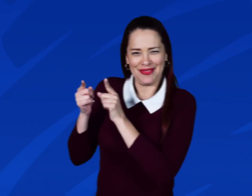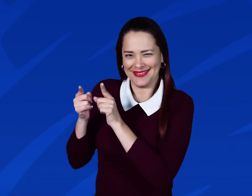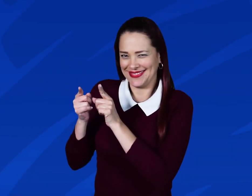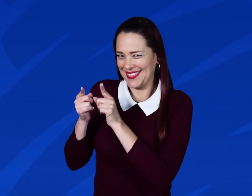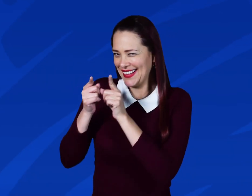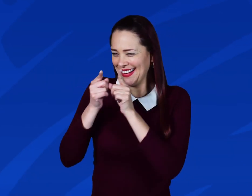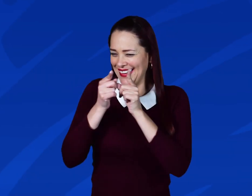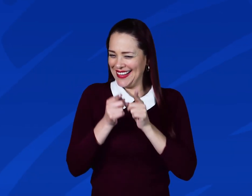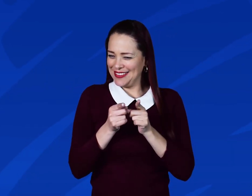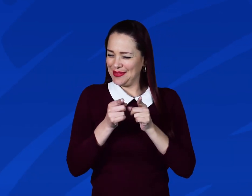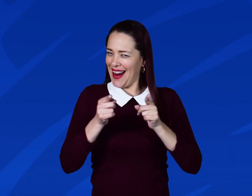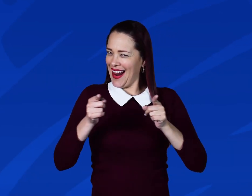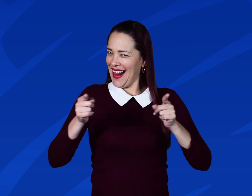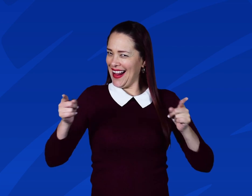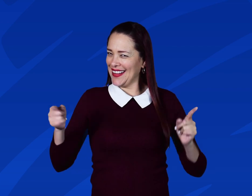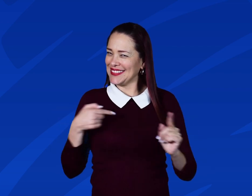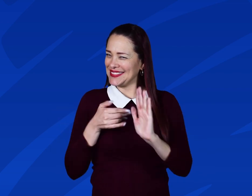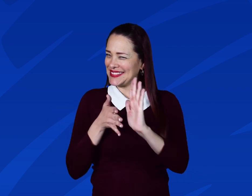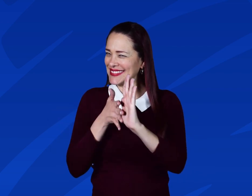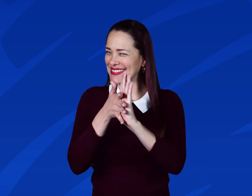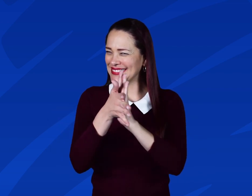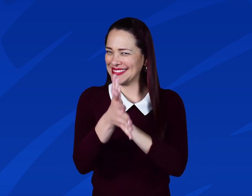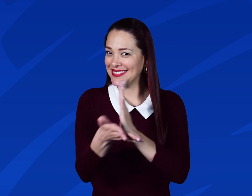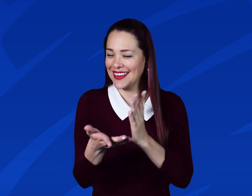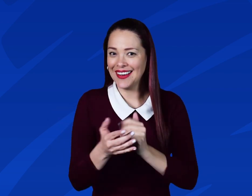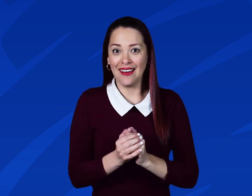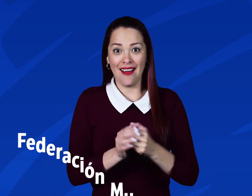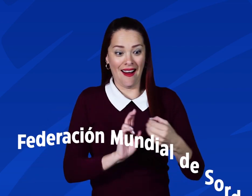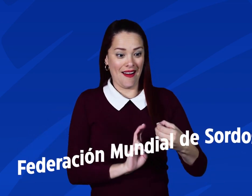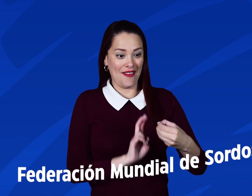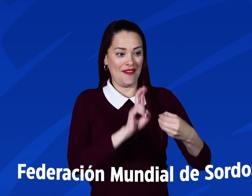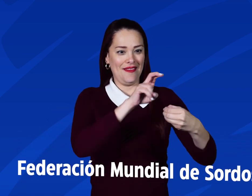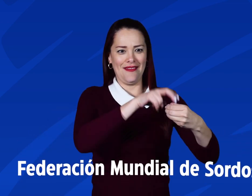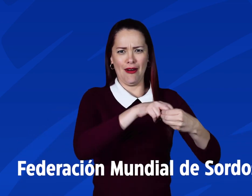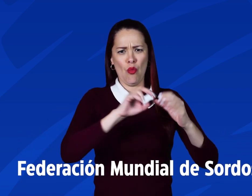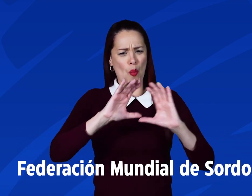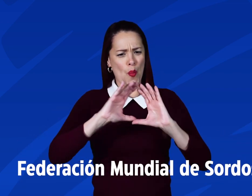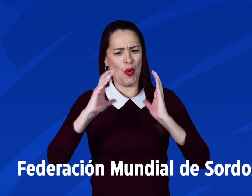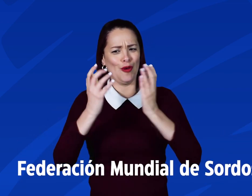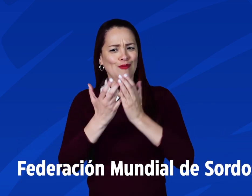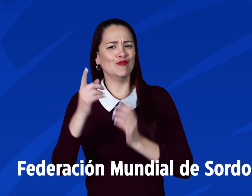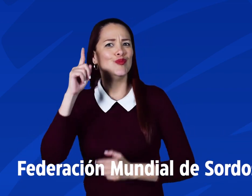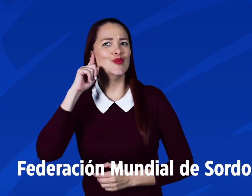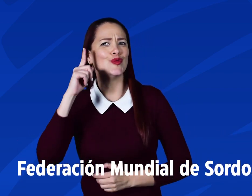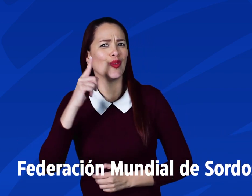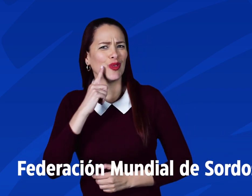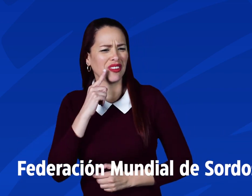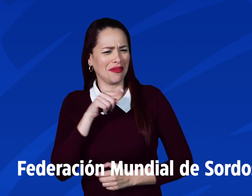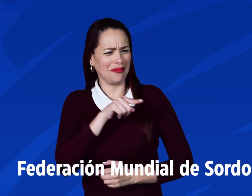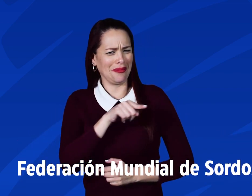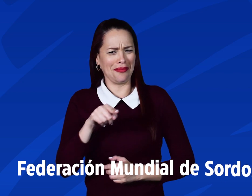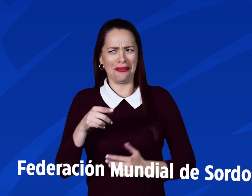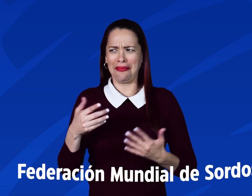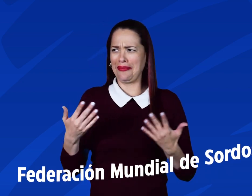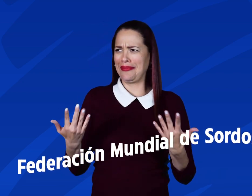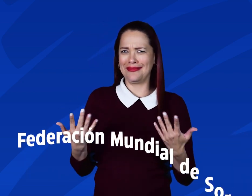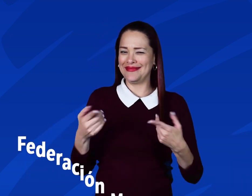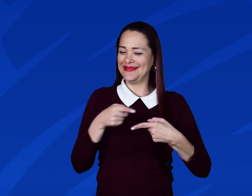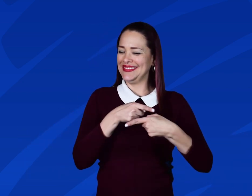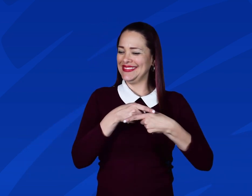Les daré una explicación La Federación Mundial de Sordos Durante